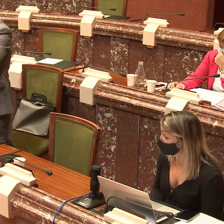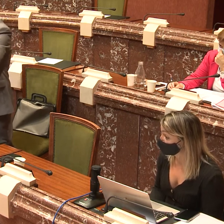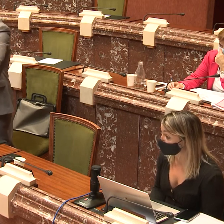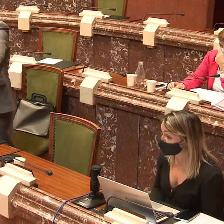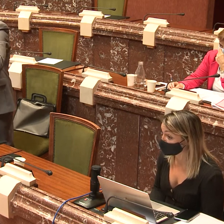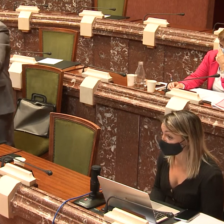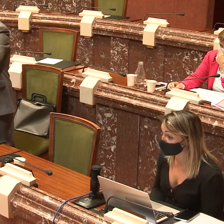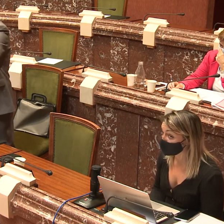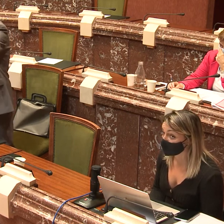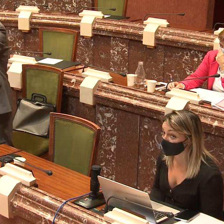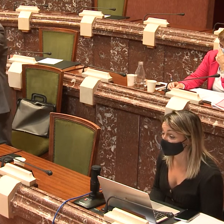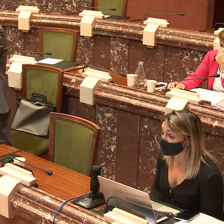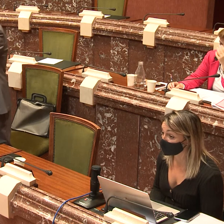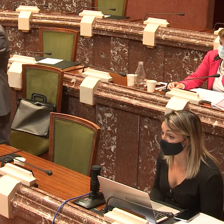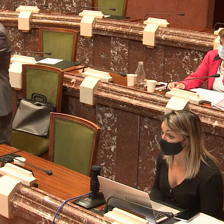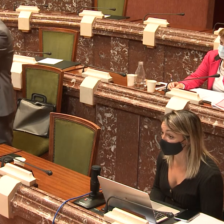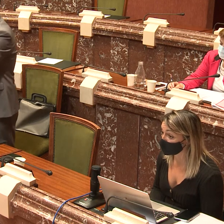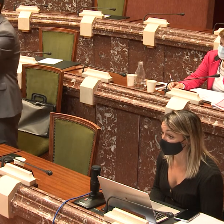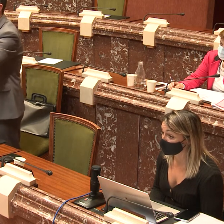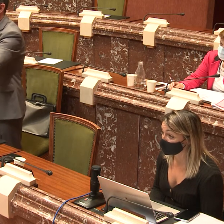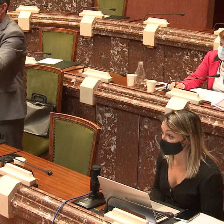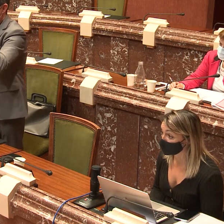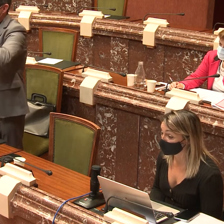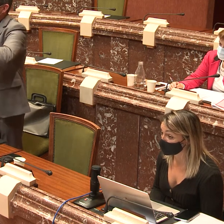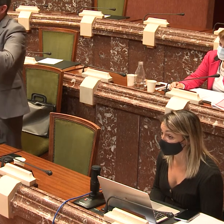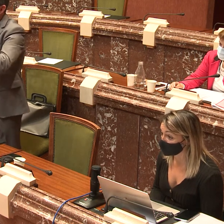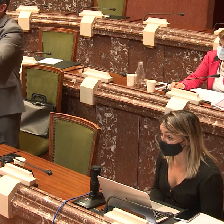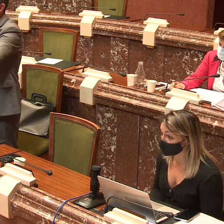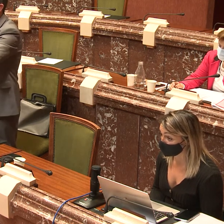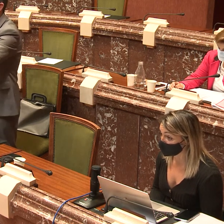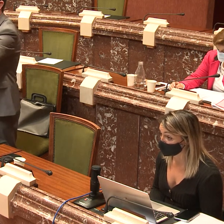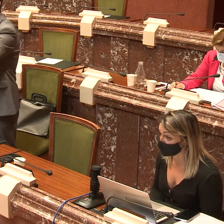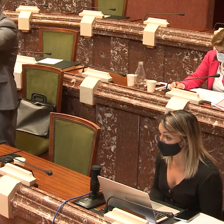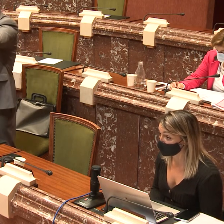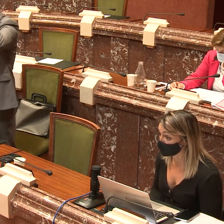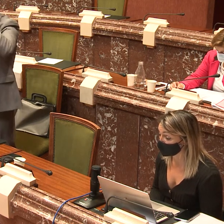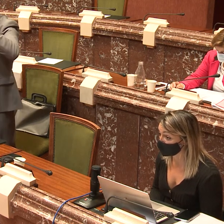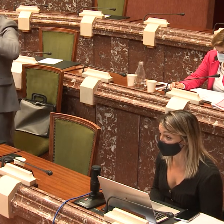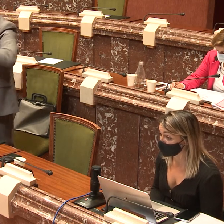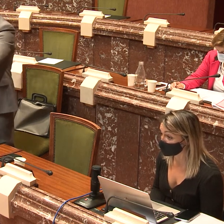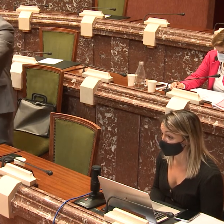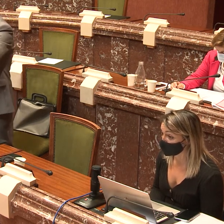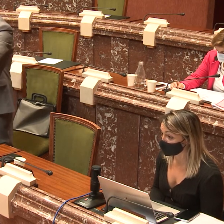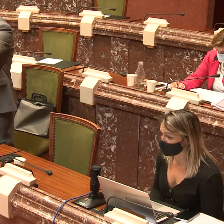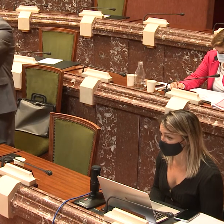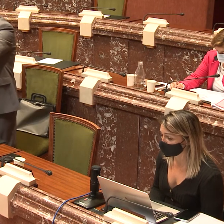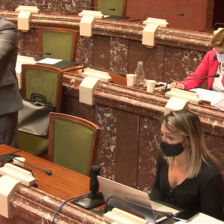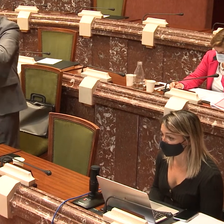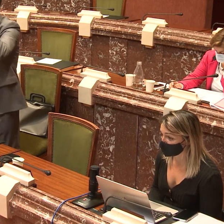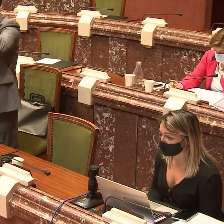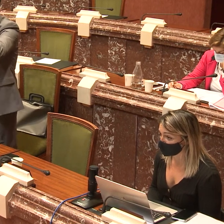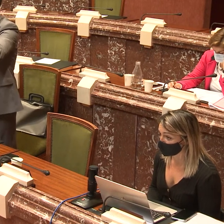se pueda comunicar perfectamente a la hora de jugar, de aprender las diferentes materias, de relacionarse con los compañeros,